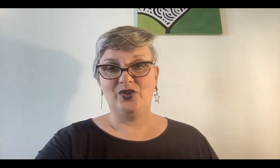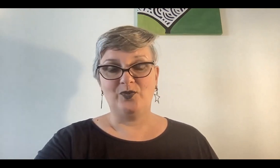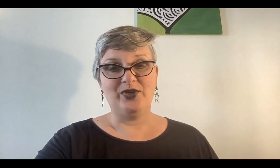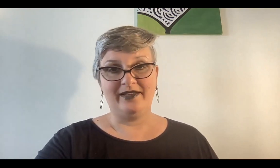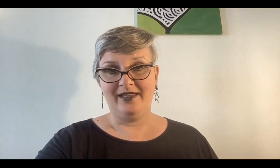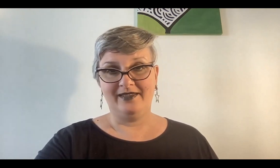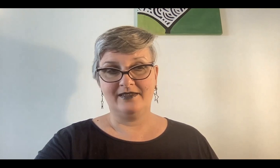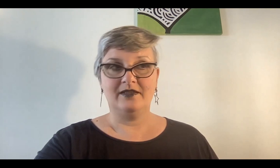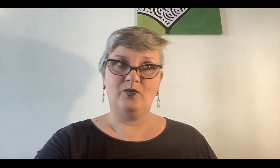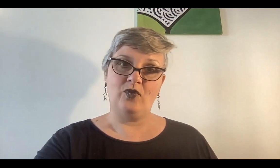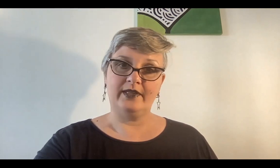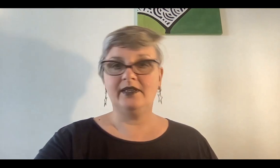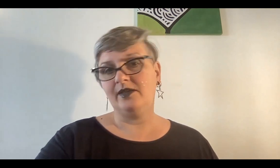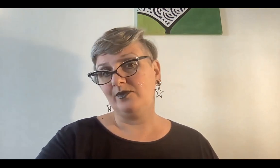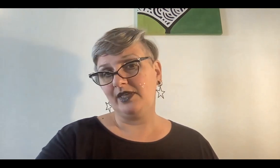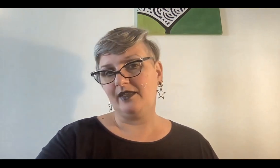Dos polaridades. Muerte, vida.